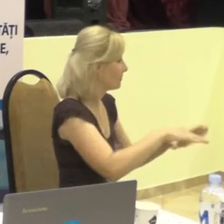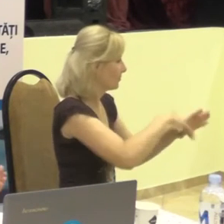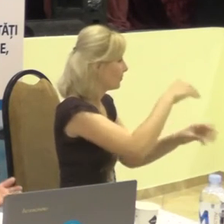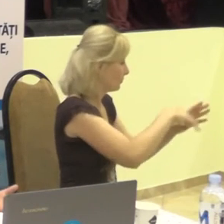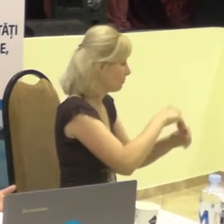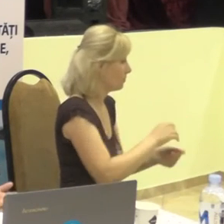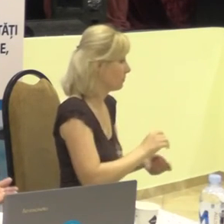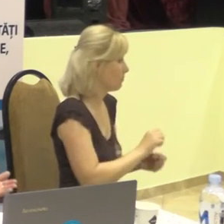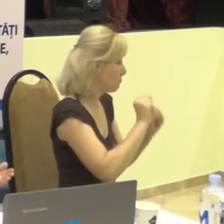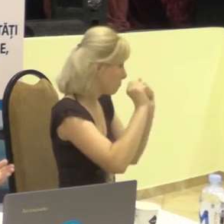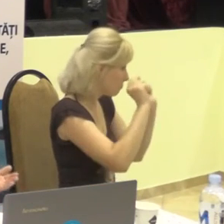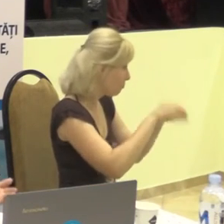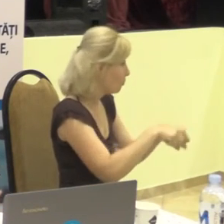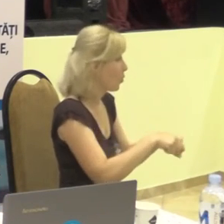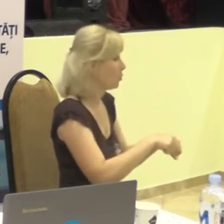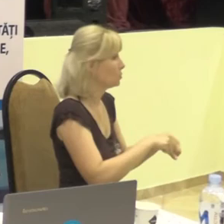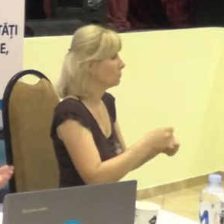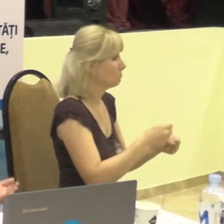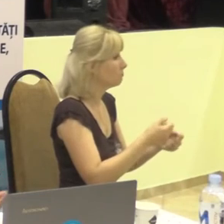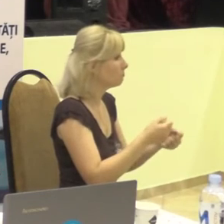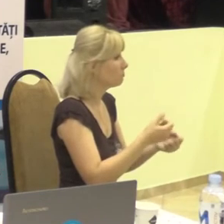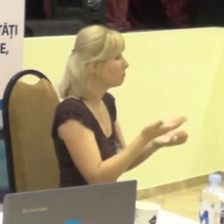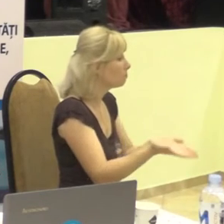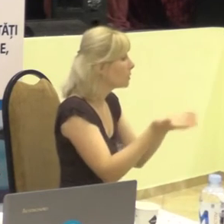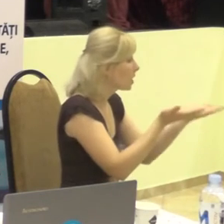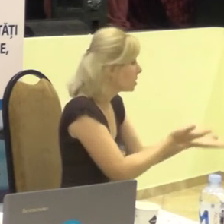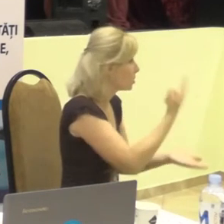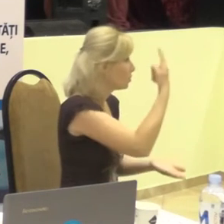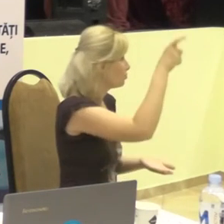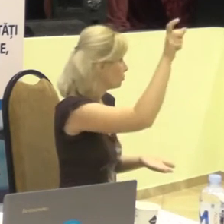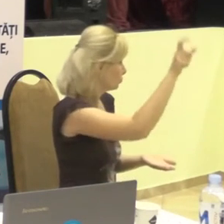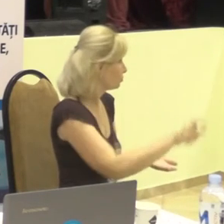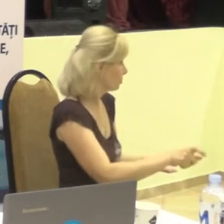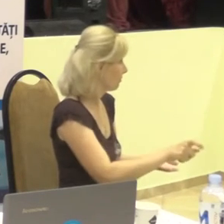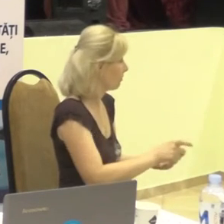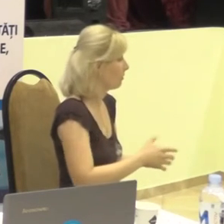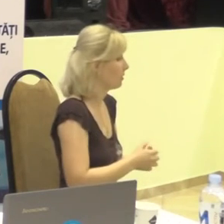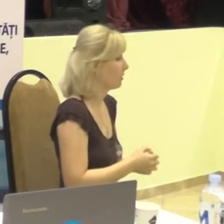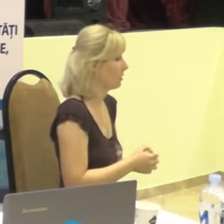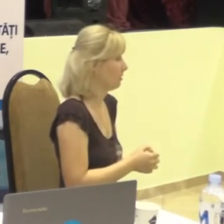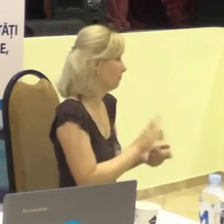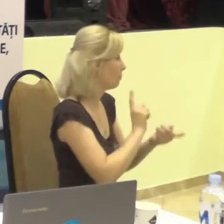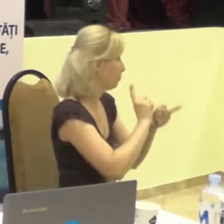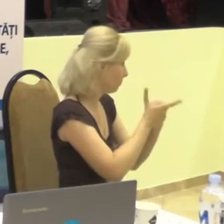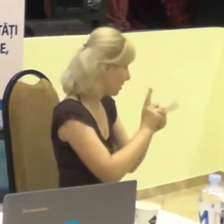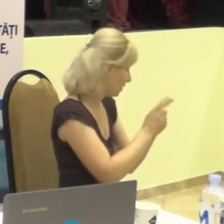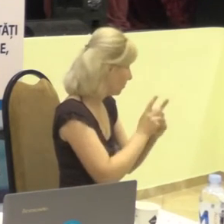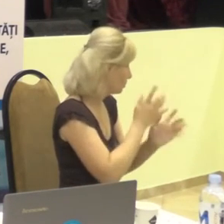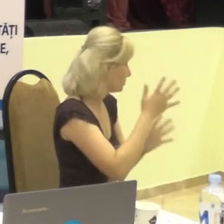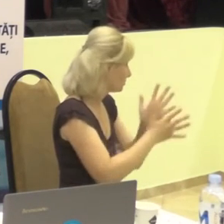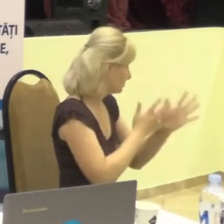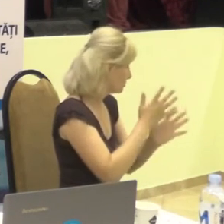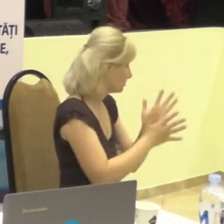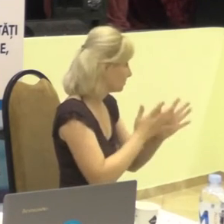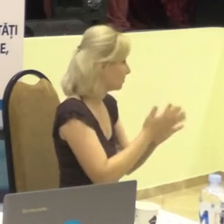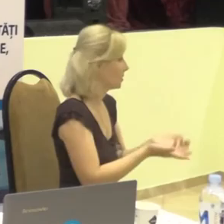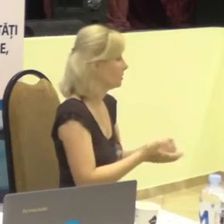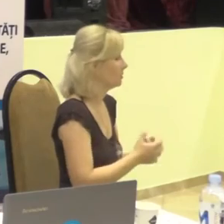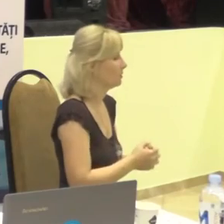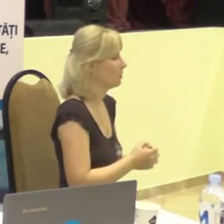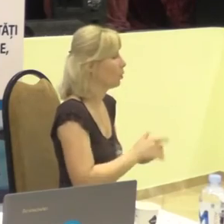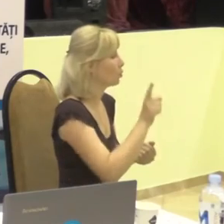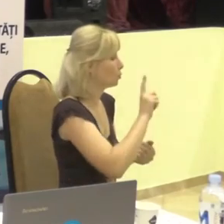puteți angaja, invita un interpret în limparul semnului pentru